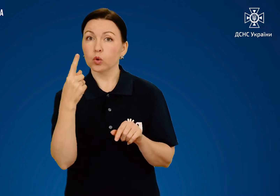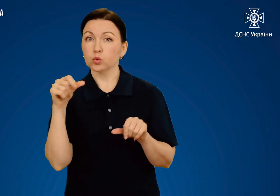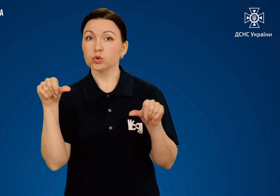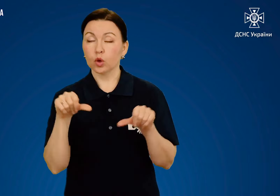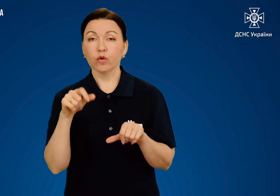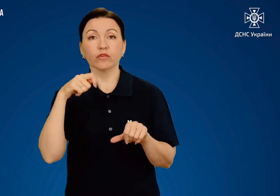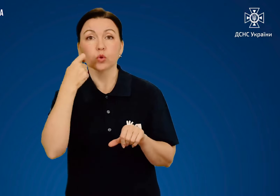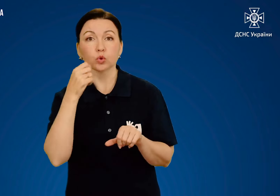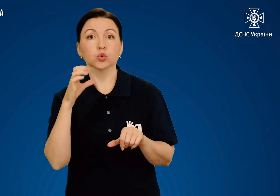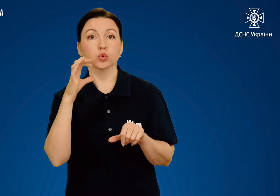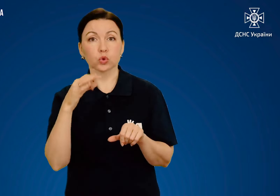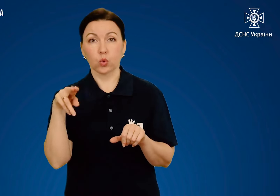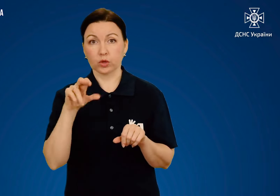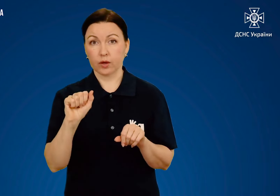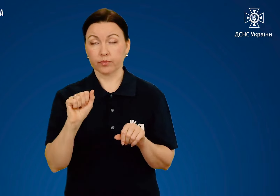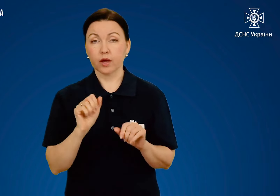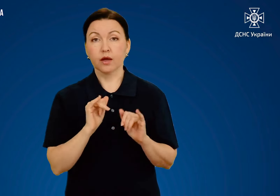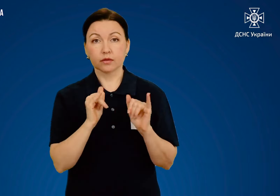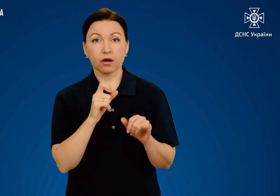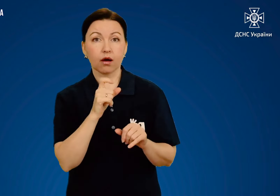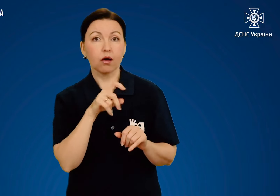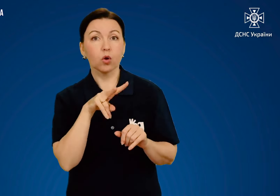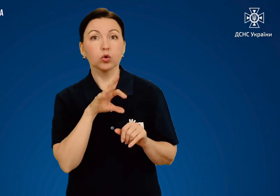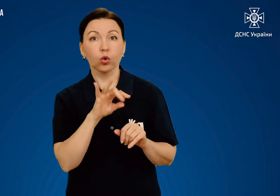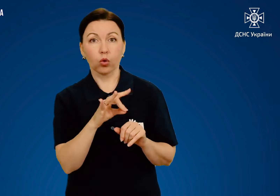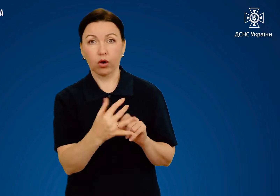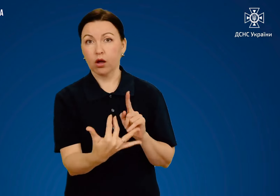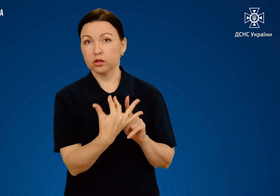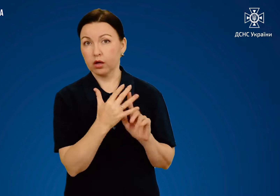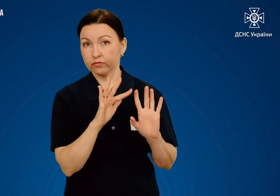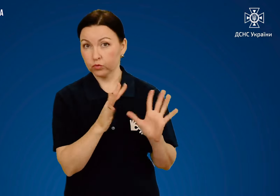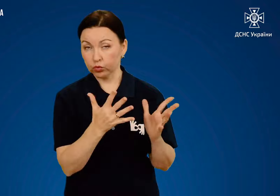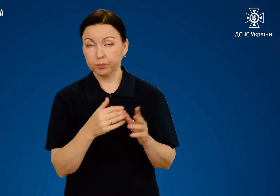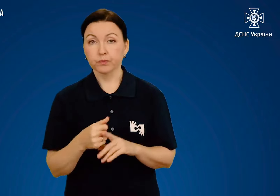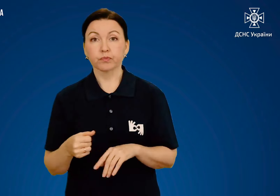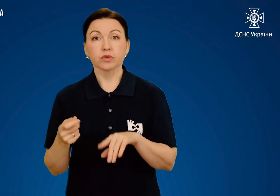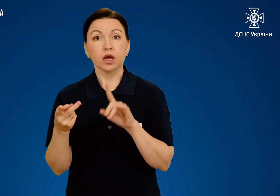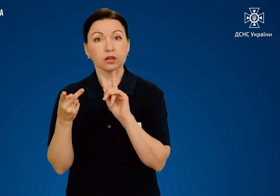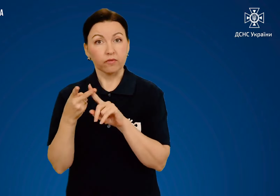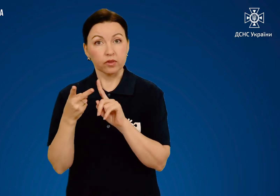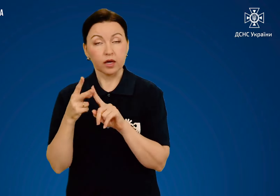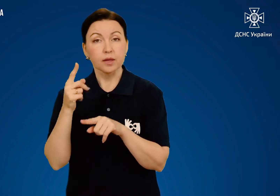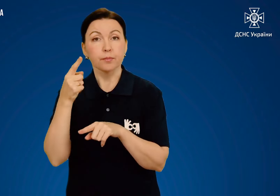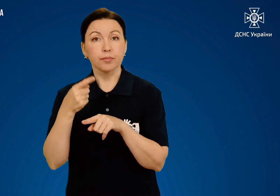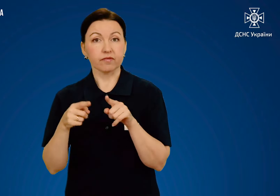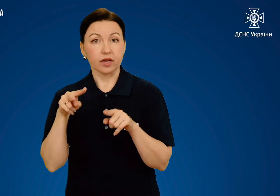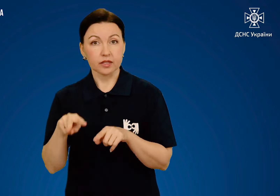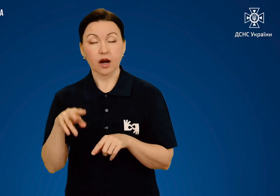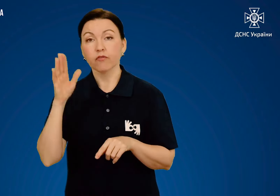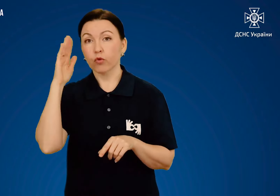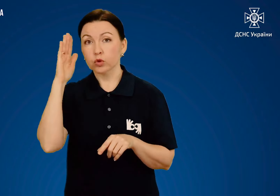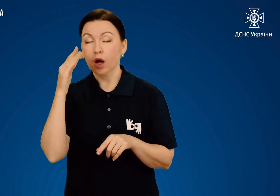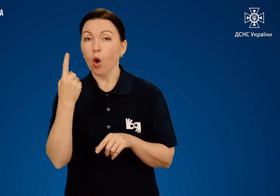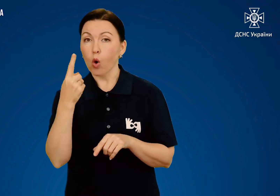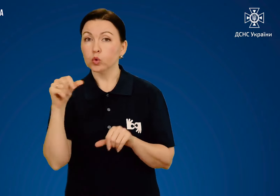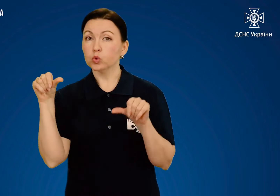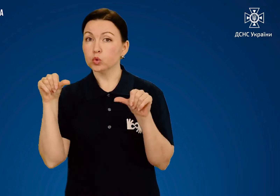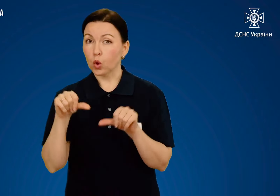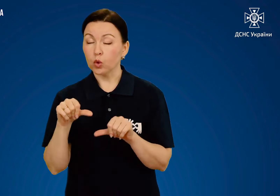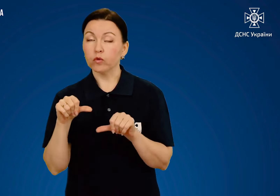столову ложку соди для хлор-атаки. І на другій пів літра води – одну столову